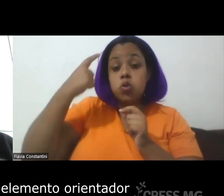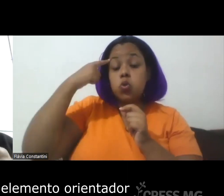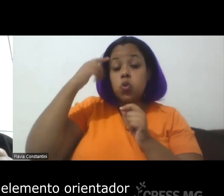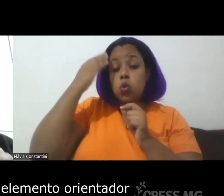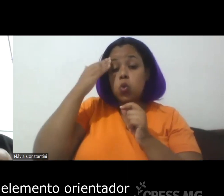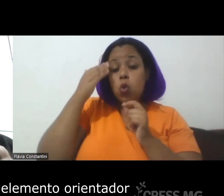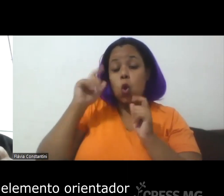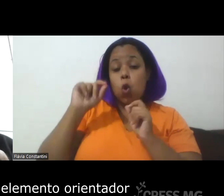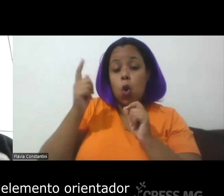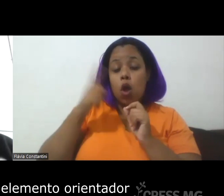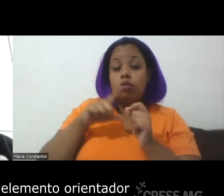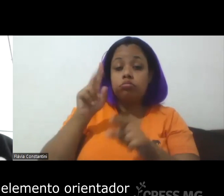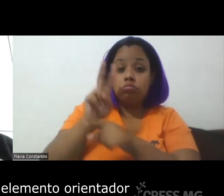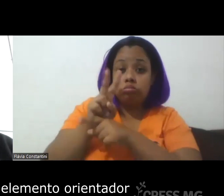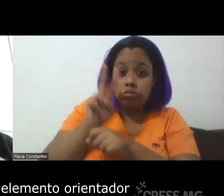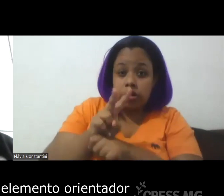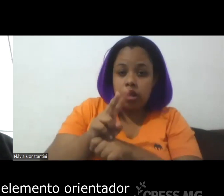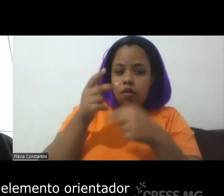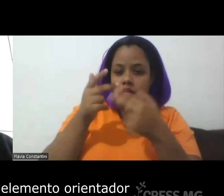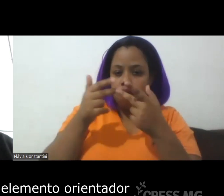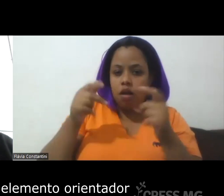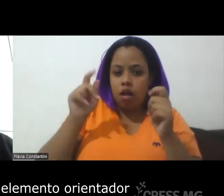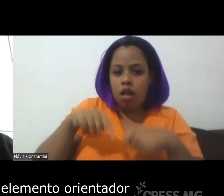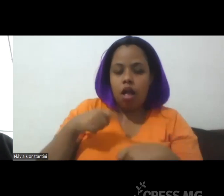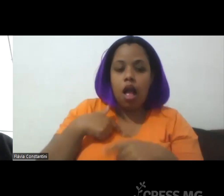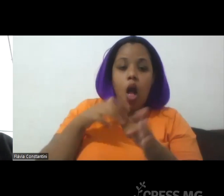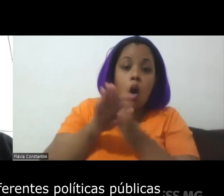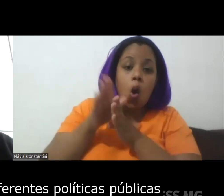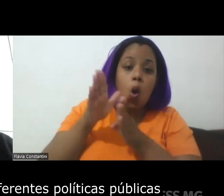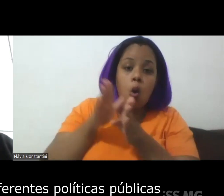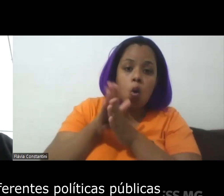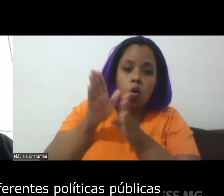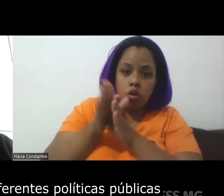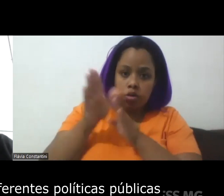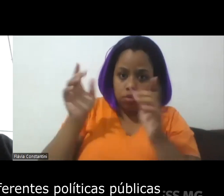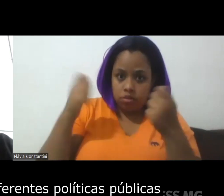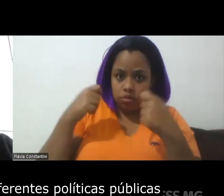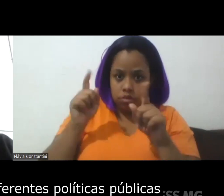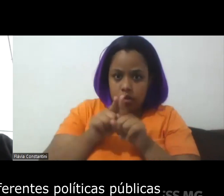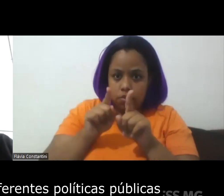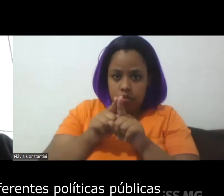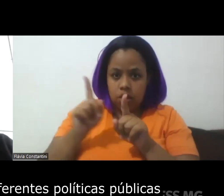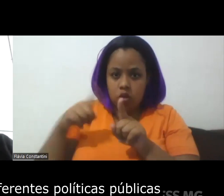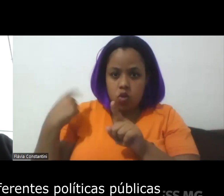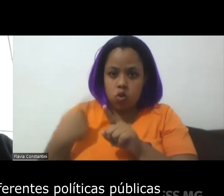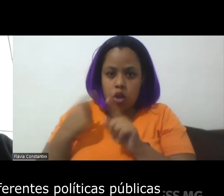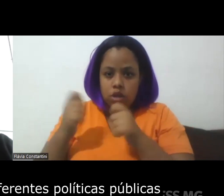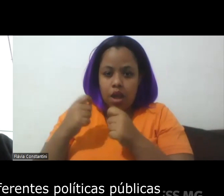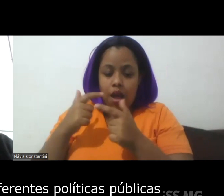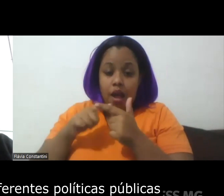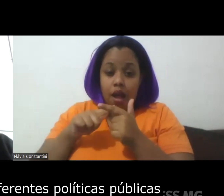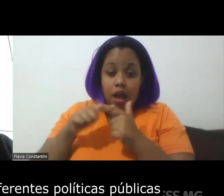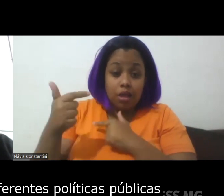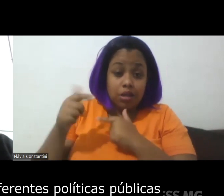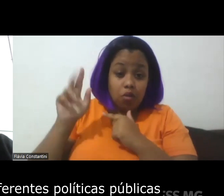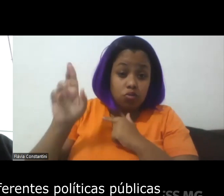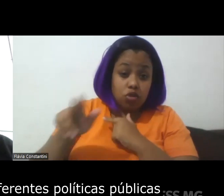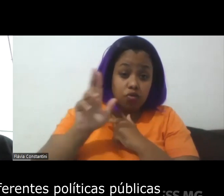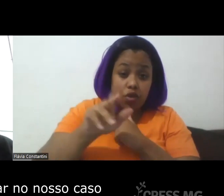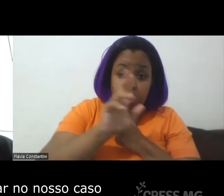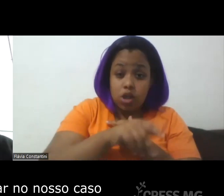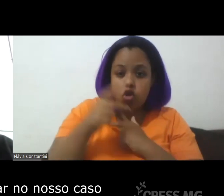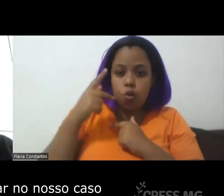defendido e ser o elemento orientador da nossa ação nas diferentes políticas